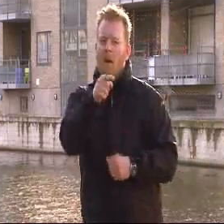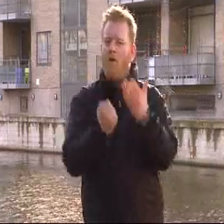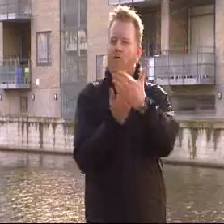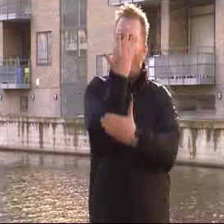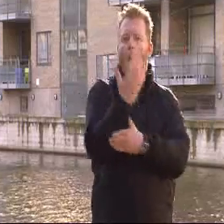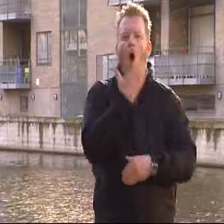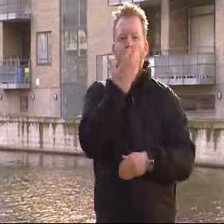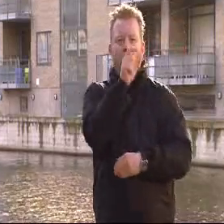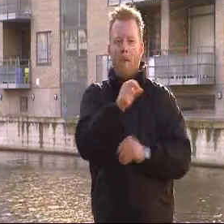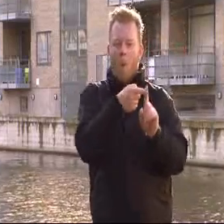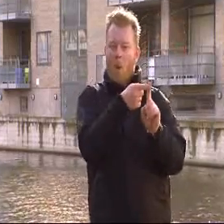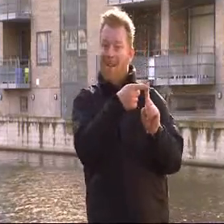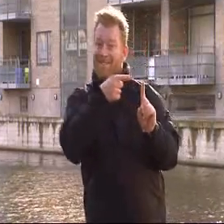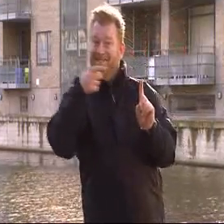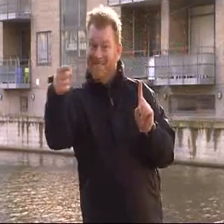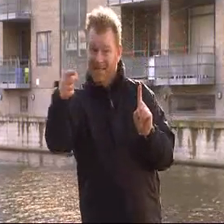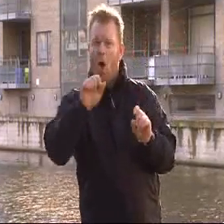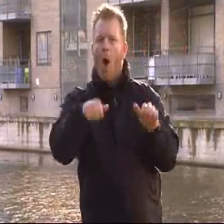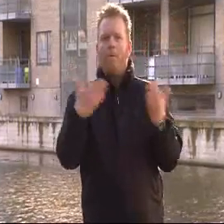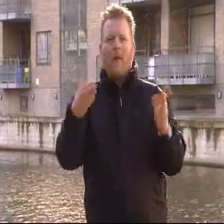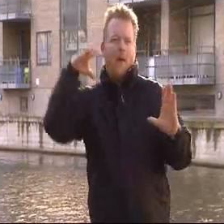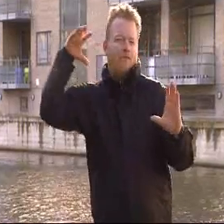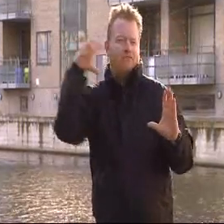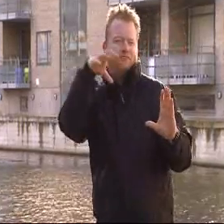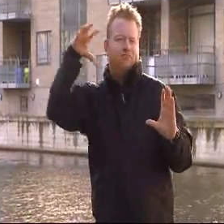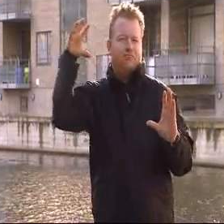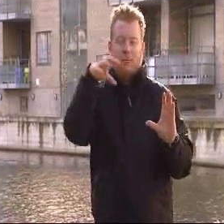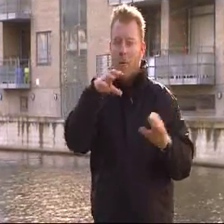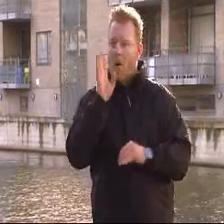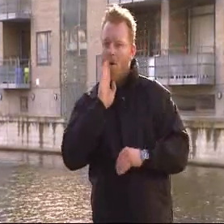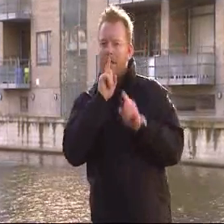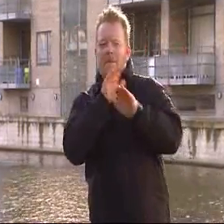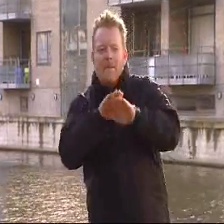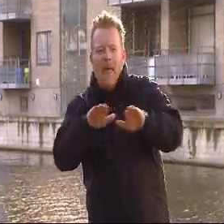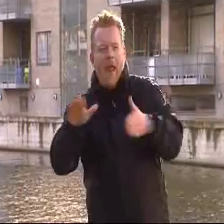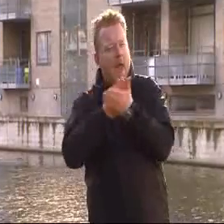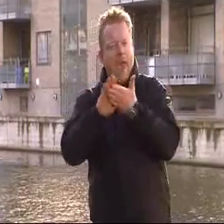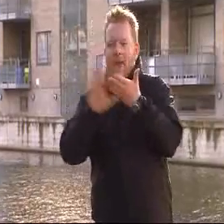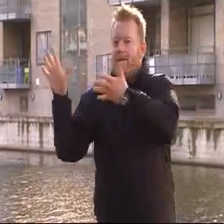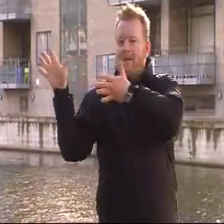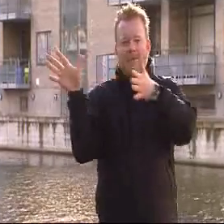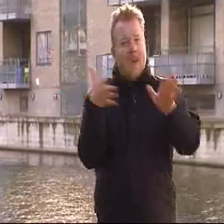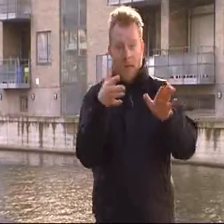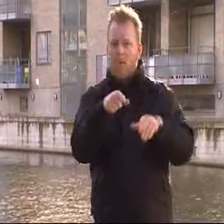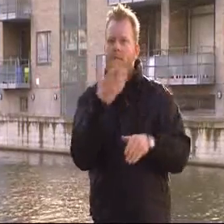I forårs- og sommermånedene, hvor solen bærer, og der næsten ingen vind er, vil varmen fra land stige op, mens